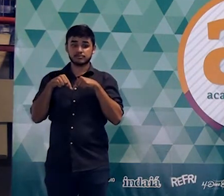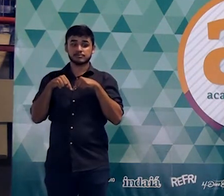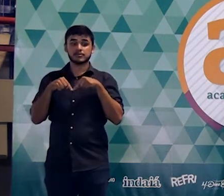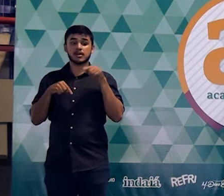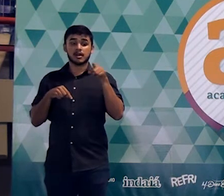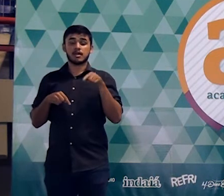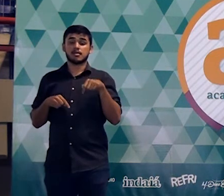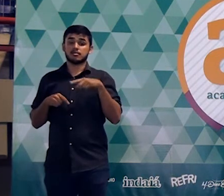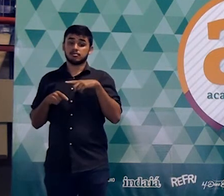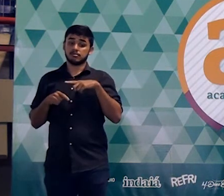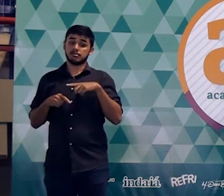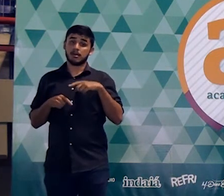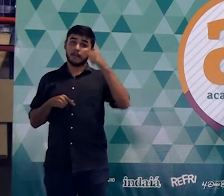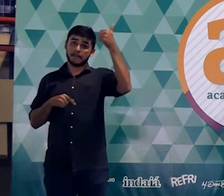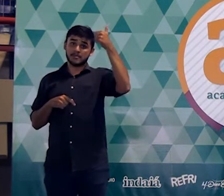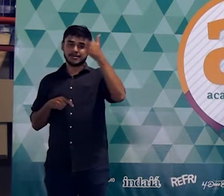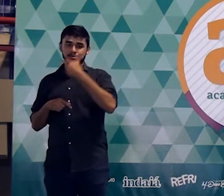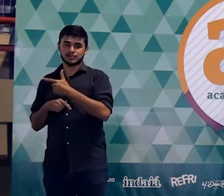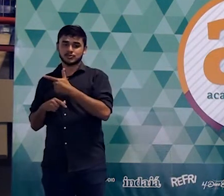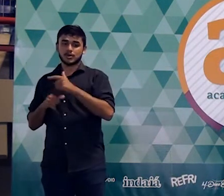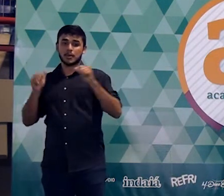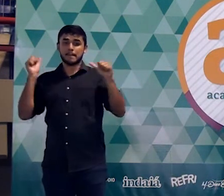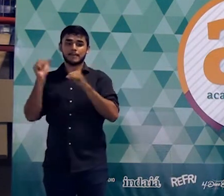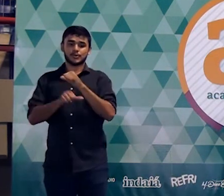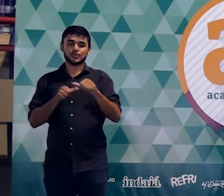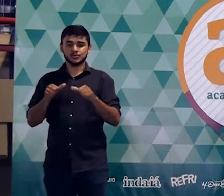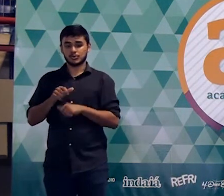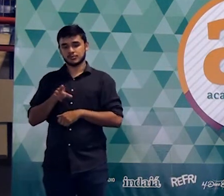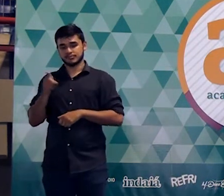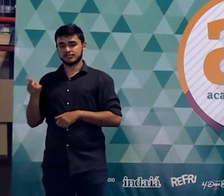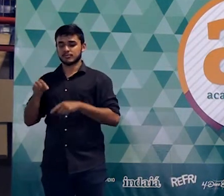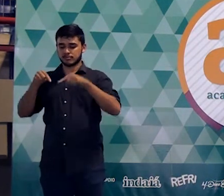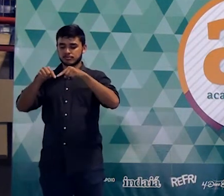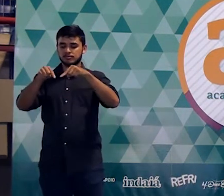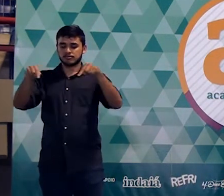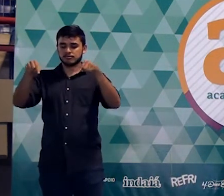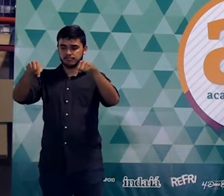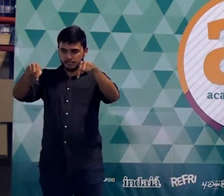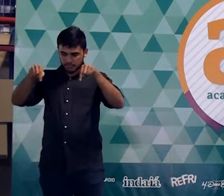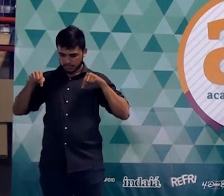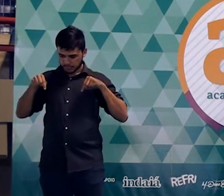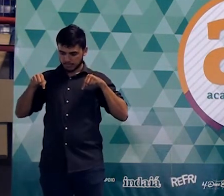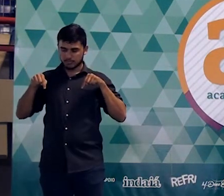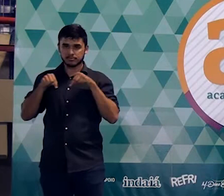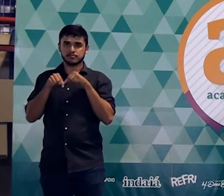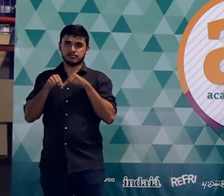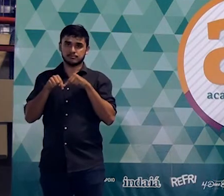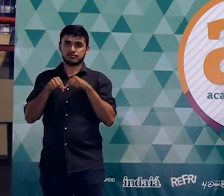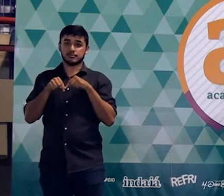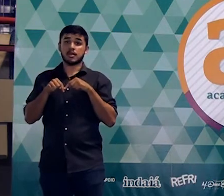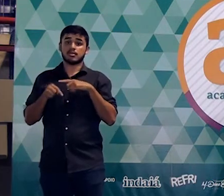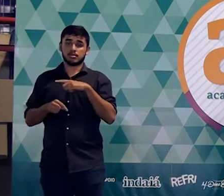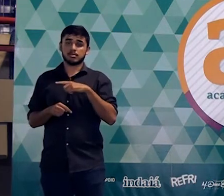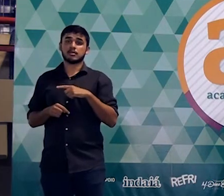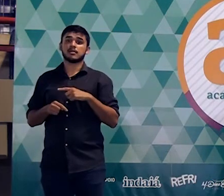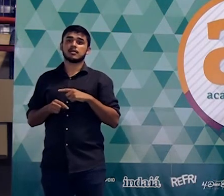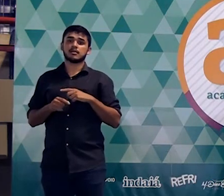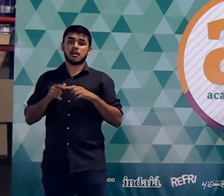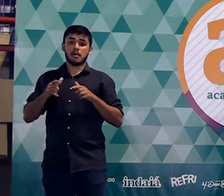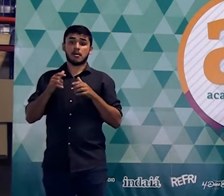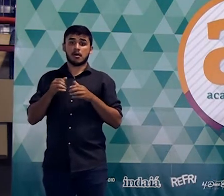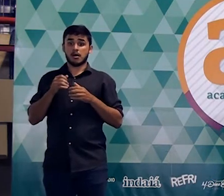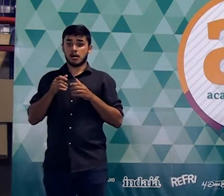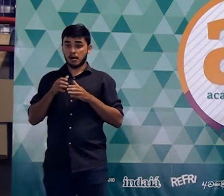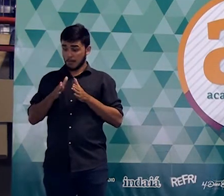texto diz o seguinte. Que houve uma alteração. E a pergunta é, que alteração foi essa? Houve um aumento ou houve uma redução?